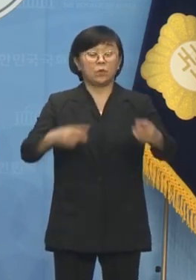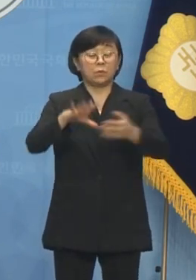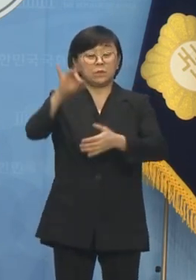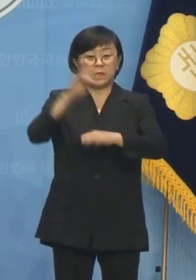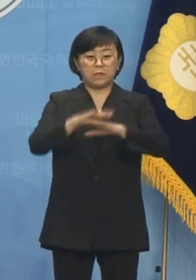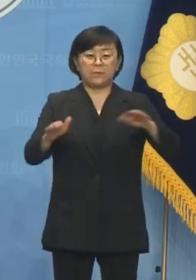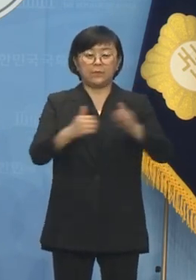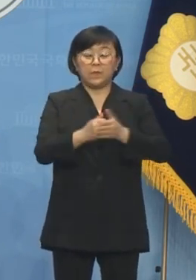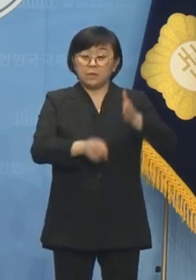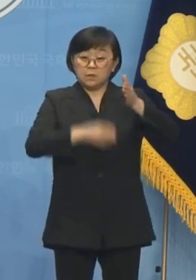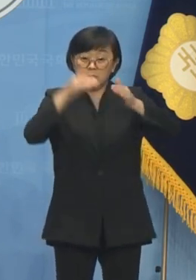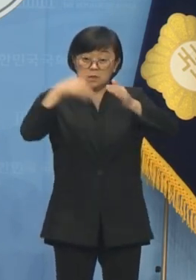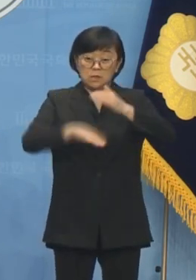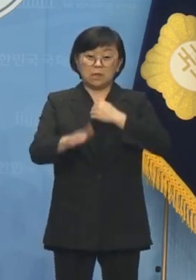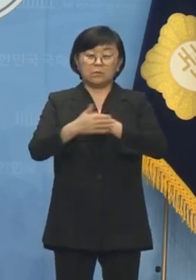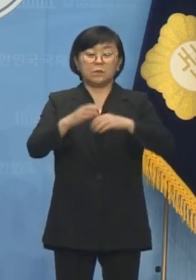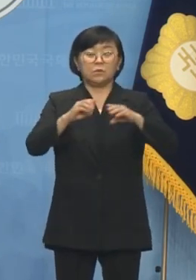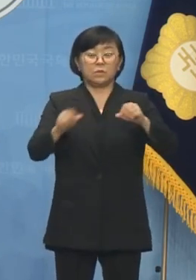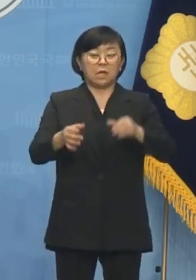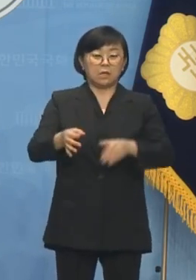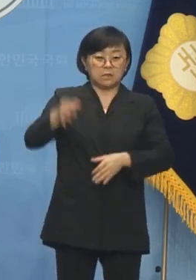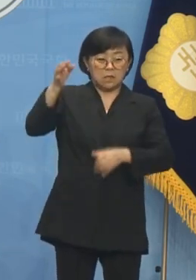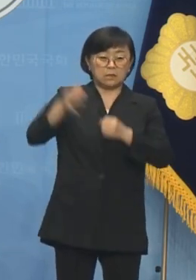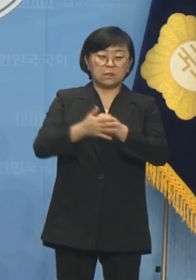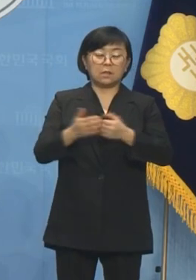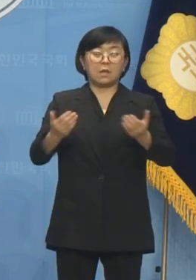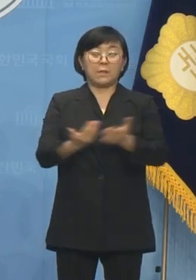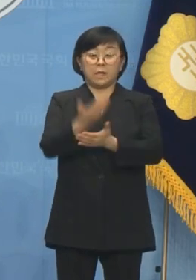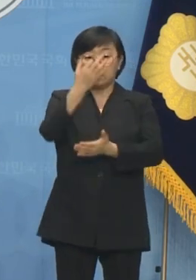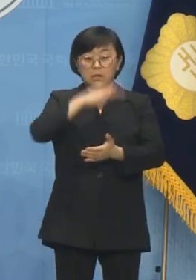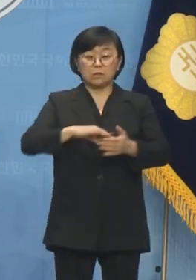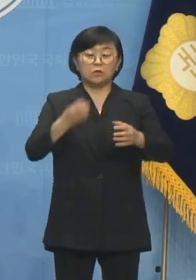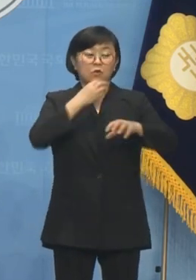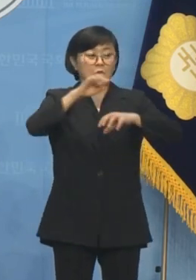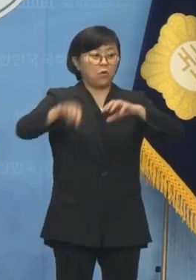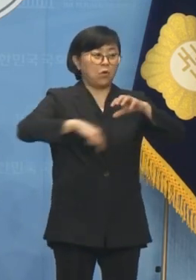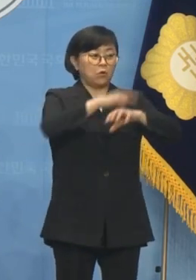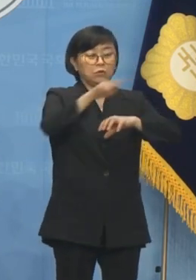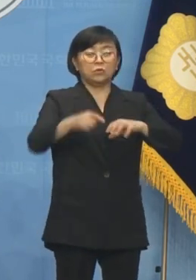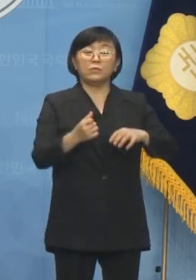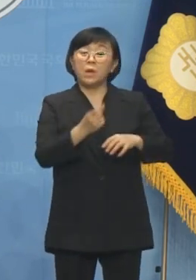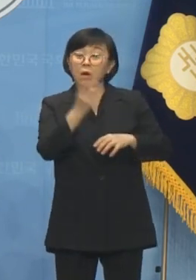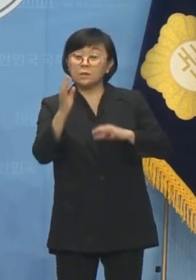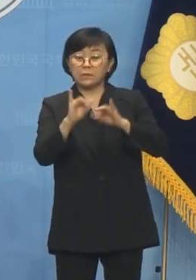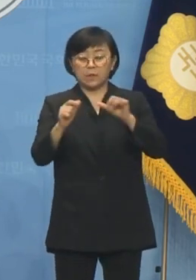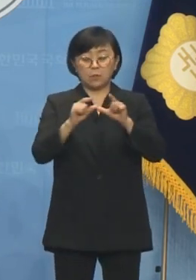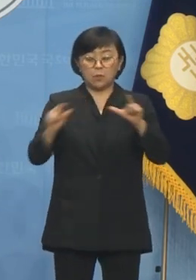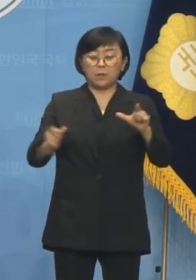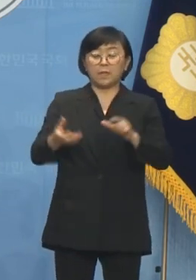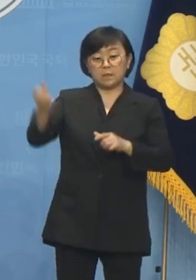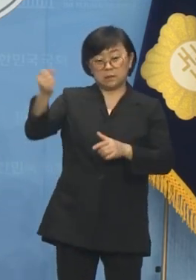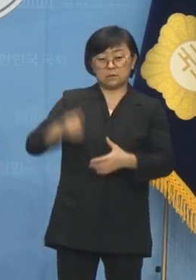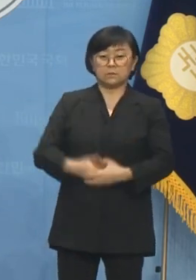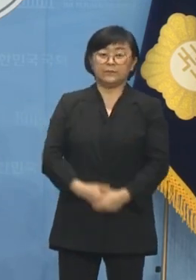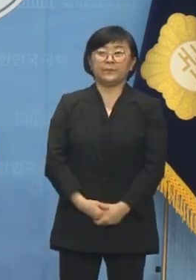철도 지하화로 인한 토지 가격 상승과 개발 이익은 수도권 소수에게만 돌아갈 것입니다.